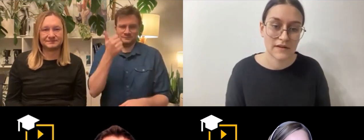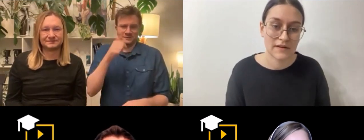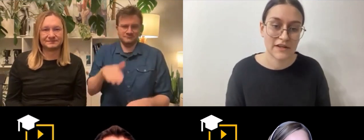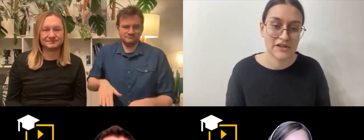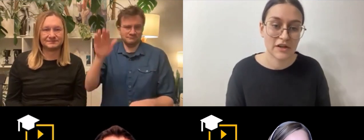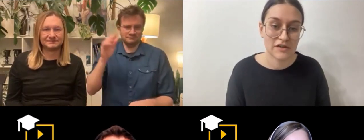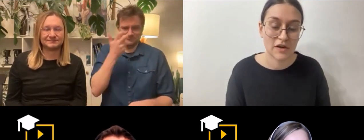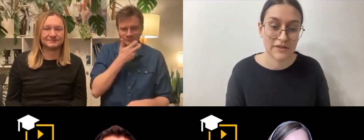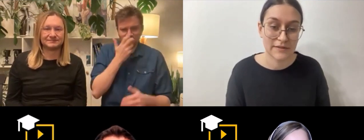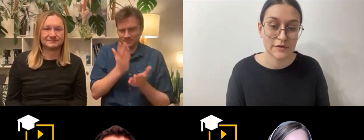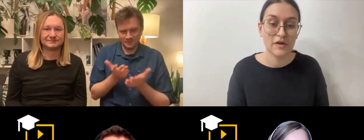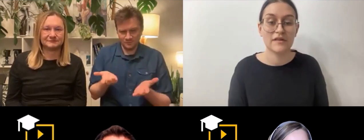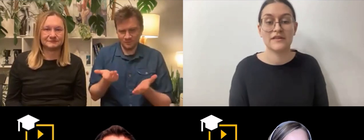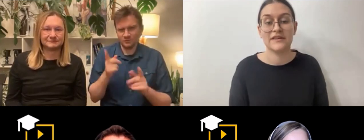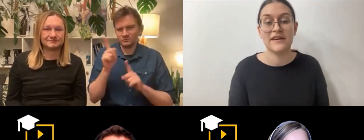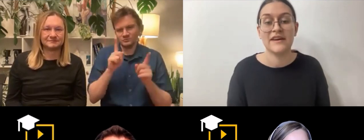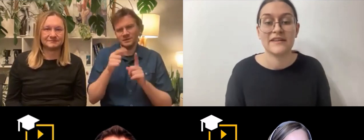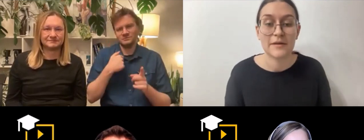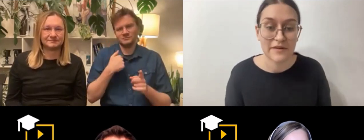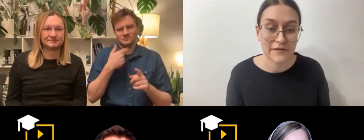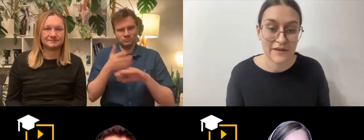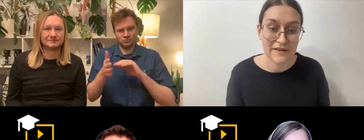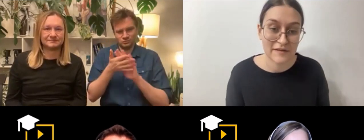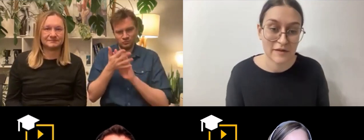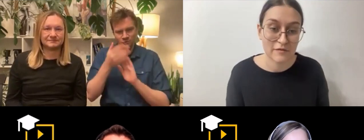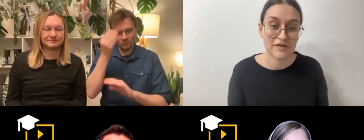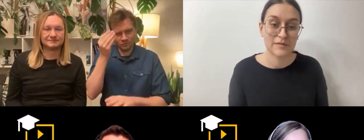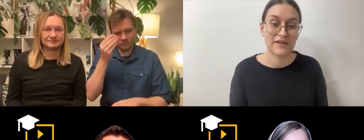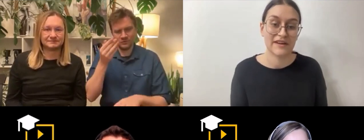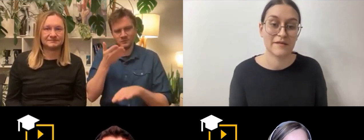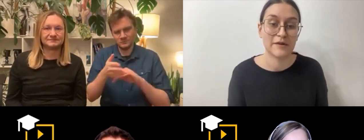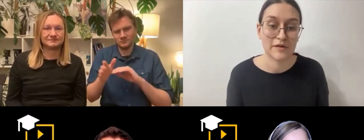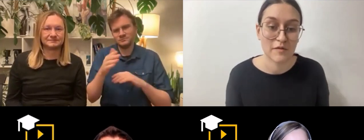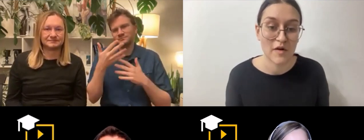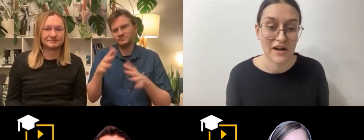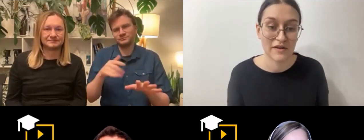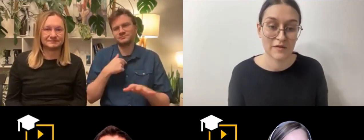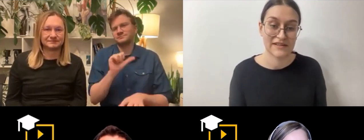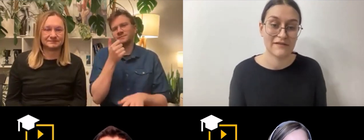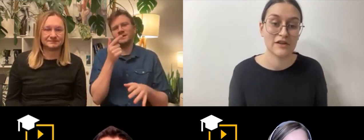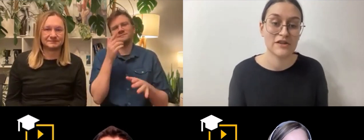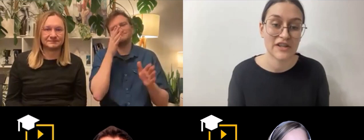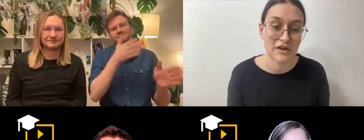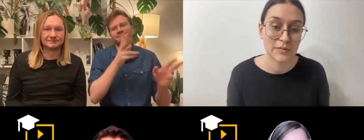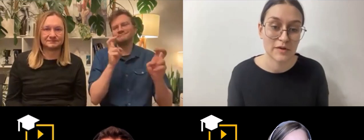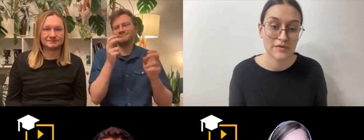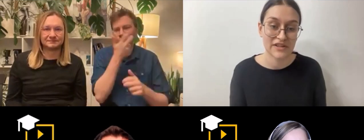Jeżeli chodzi o mnie, no to najpierw nauczono mnie metodą oralną języka fonicznego i dopiero później